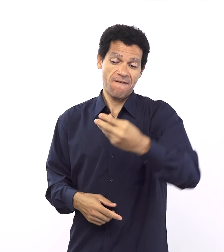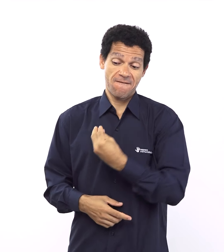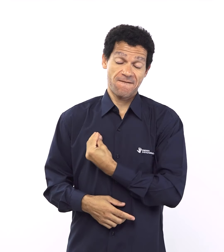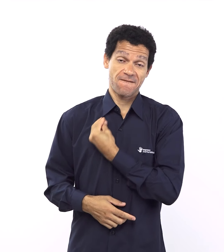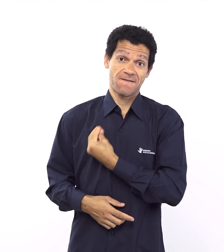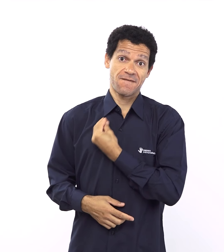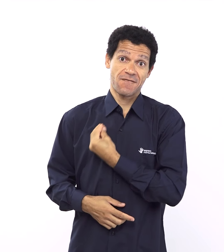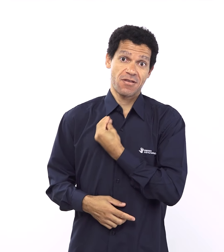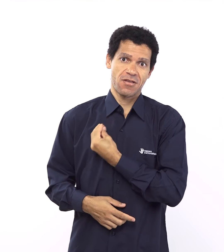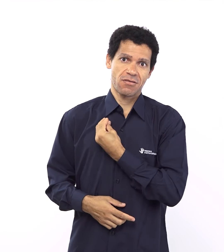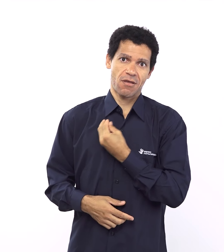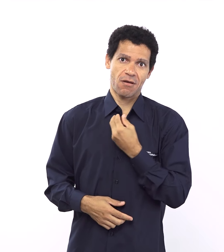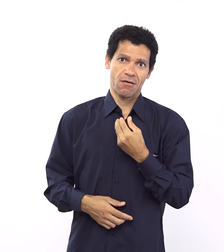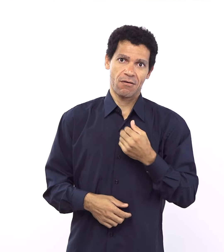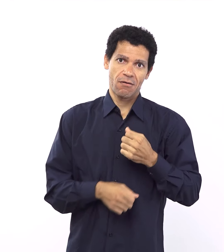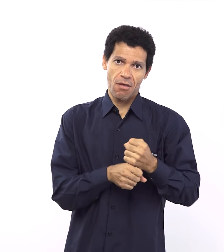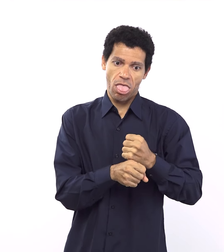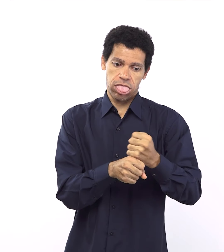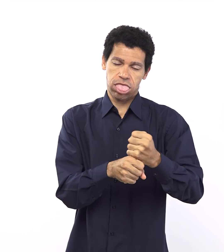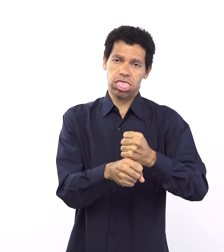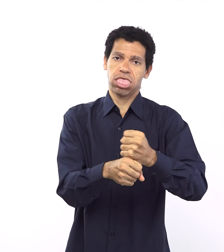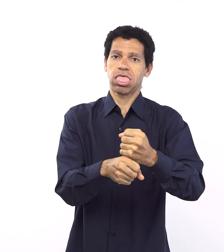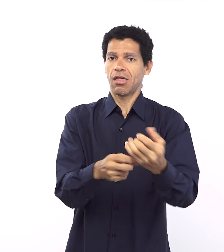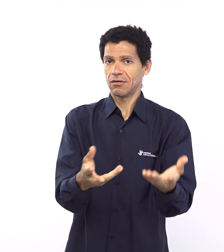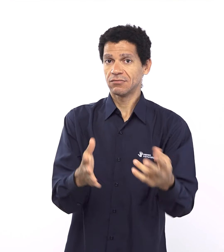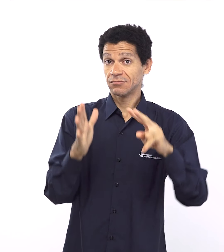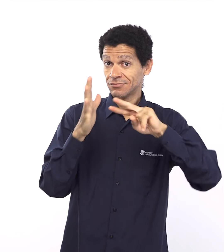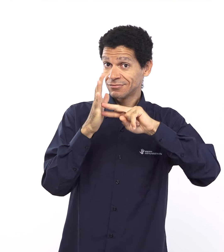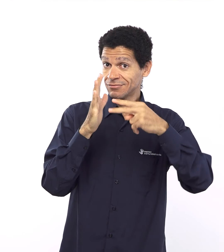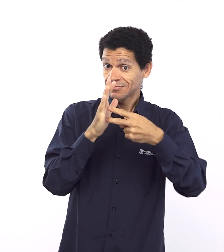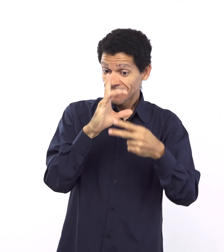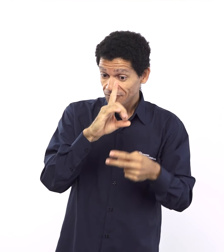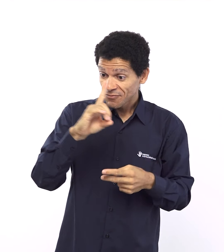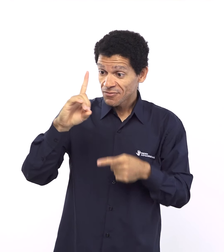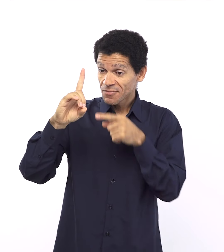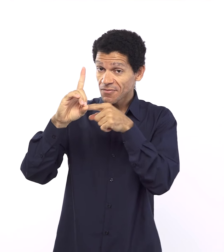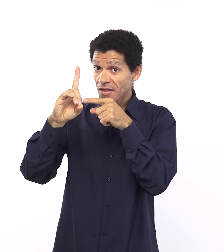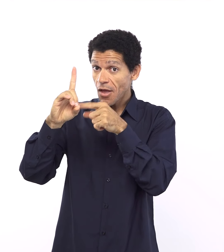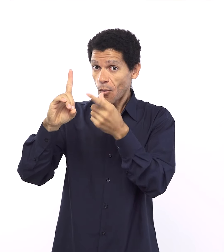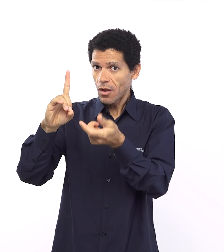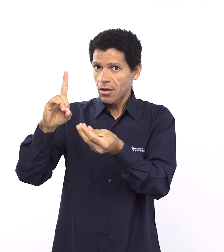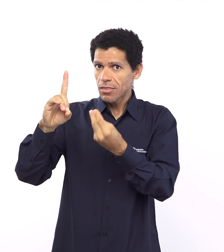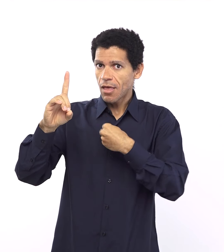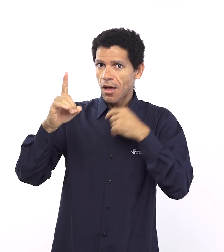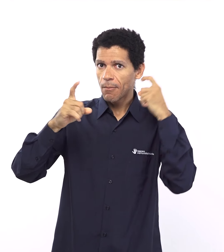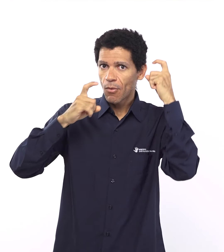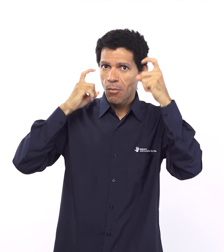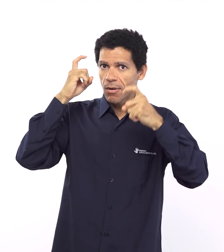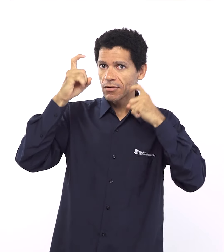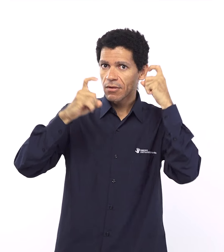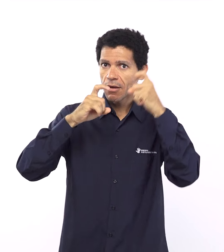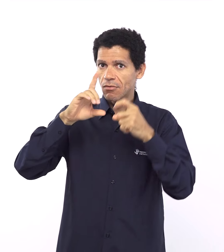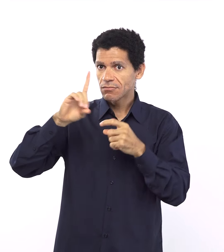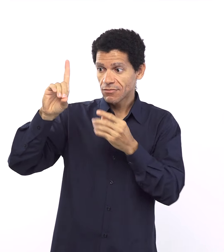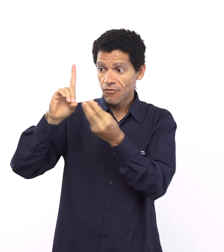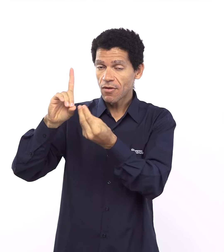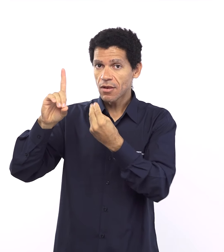essa vida que a gente tenha essa vida em abundância mas do mesmo jeito que o povo veio sempre